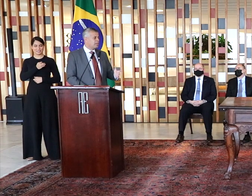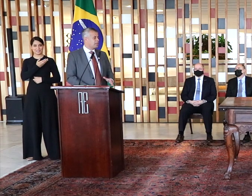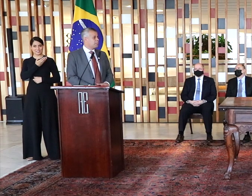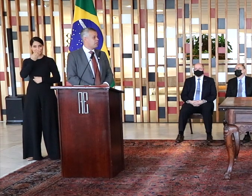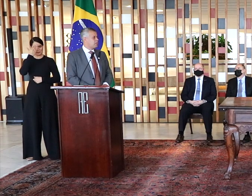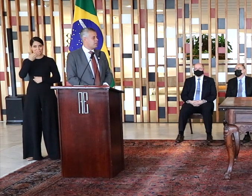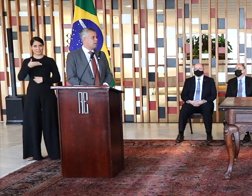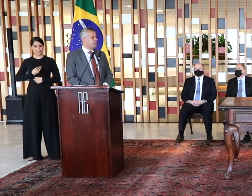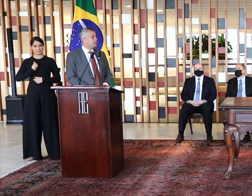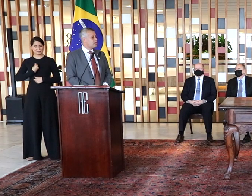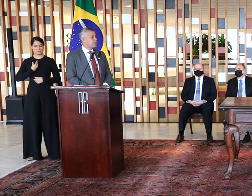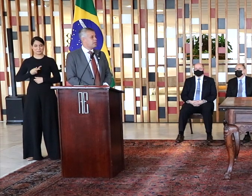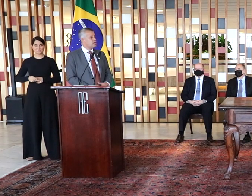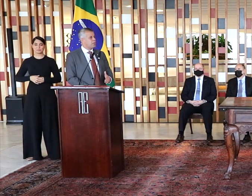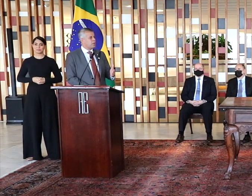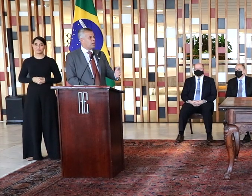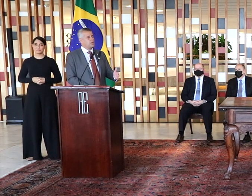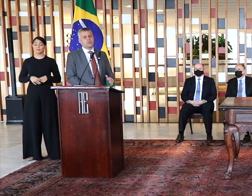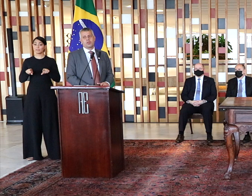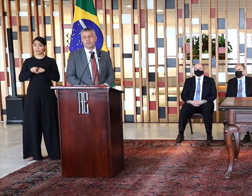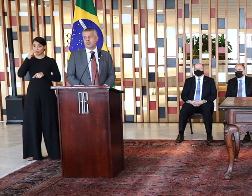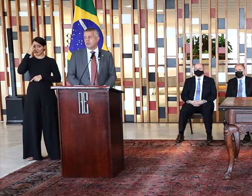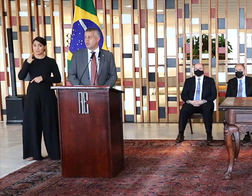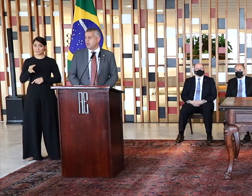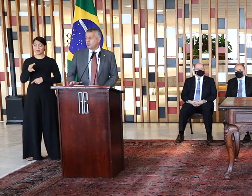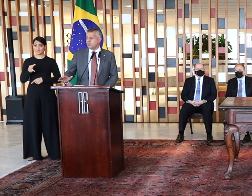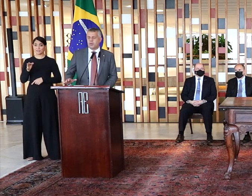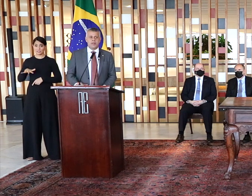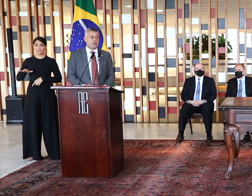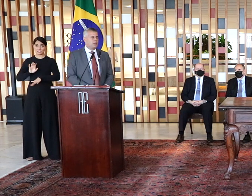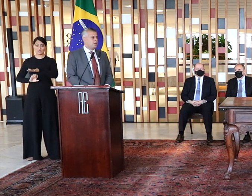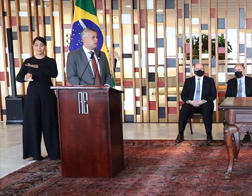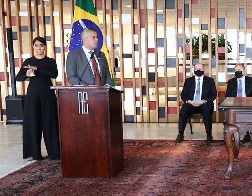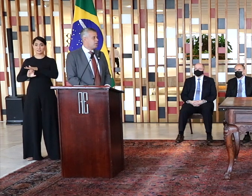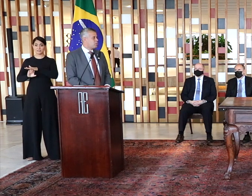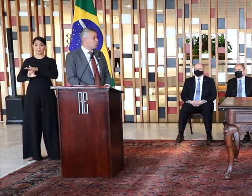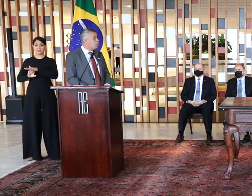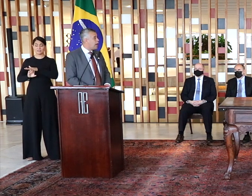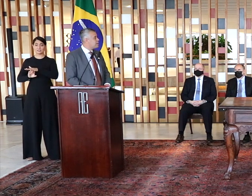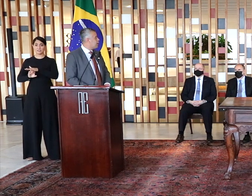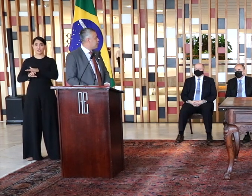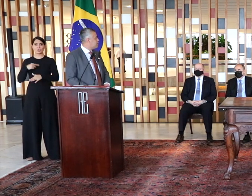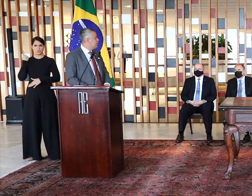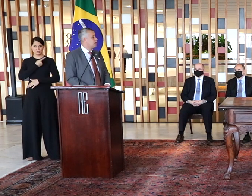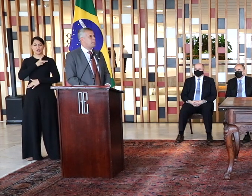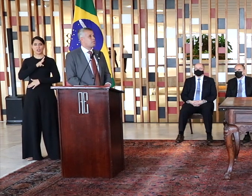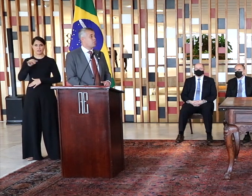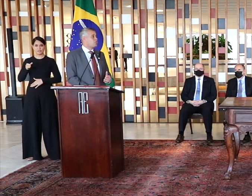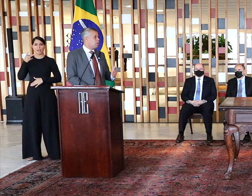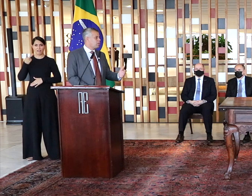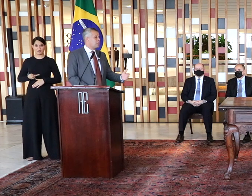muito significativo para todos nós e tenho certeza, eu posso falar aqui em nome do setor produtivo e em nome do parlamento, nós vamos orgulhar essa casa